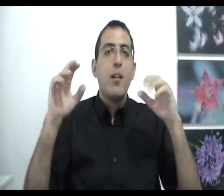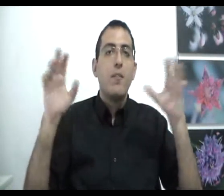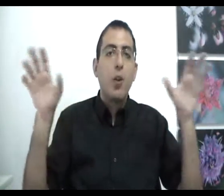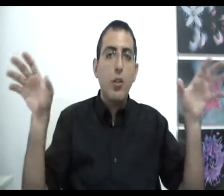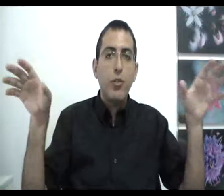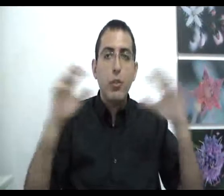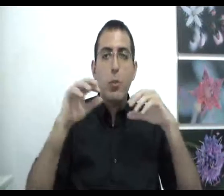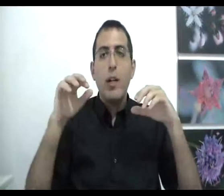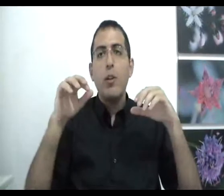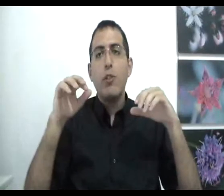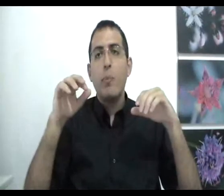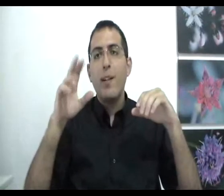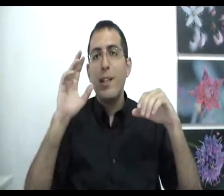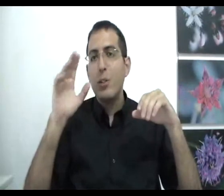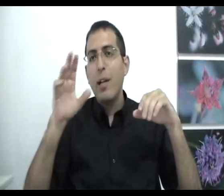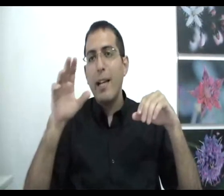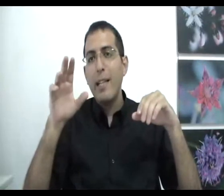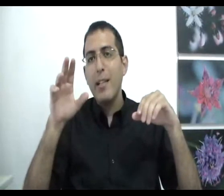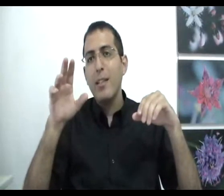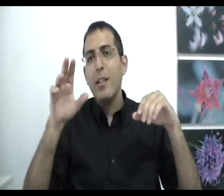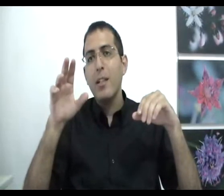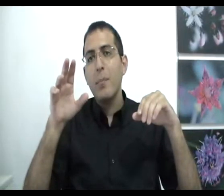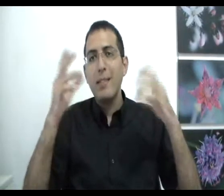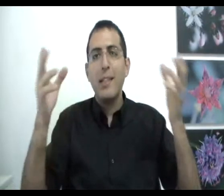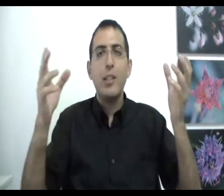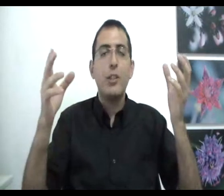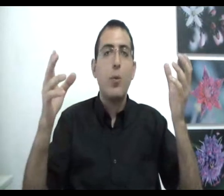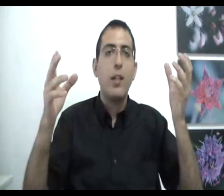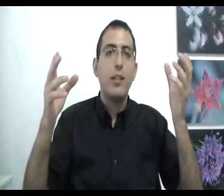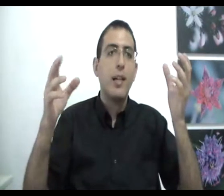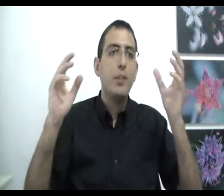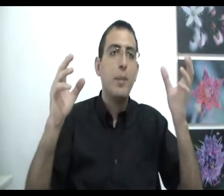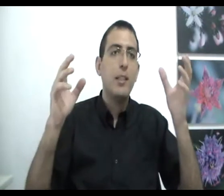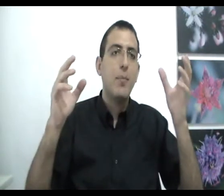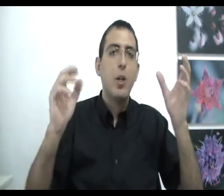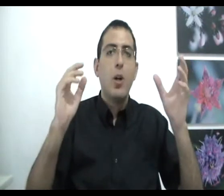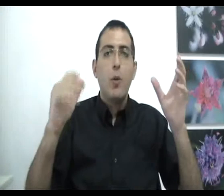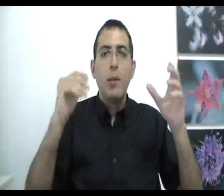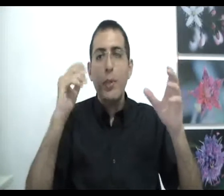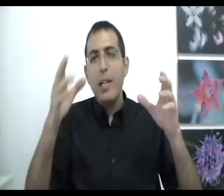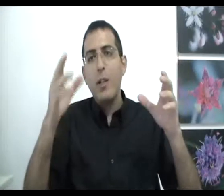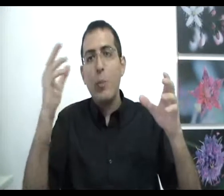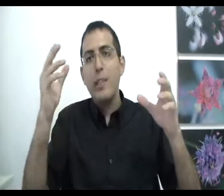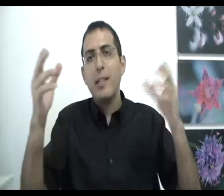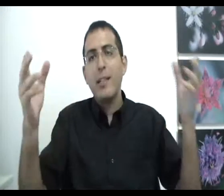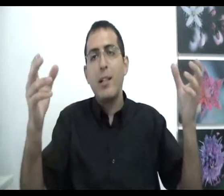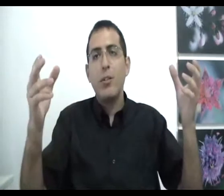וכל השיטות הרוחניות של שבורה אבל לצורך העניין מה זה ניקע שיטה רוחנית גם כשהבן אדם אומר בוא נלך לאכול פיצה כדי להיות